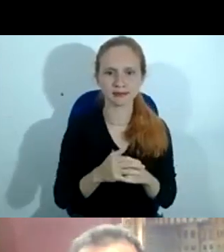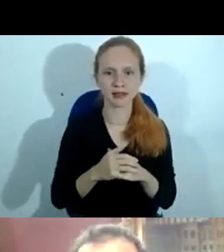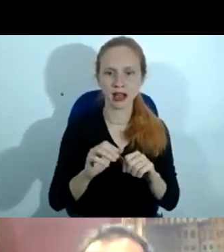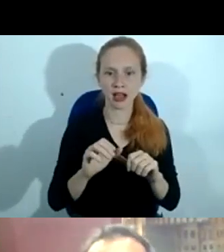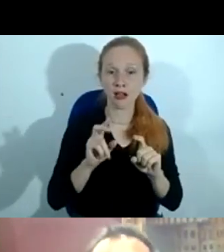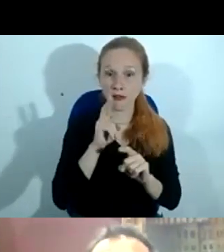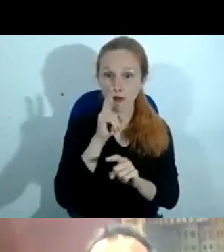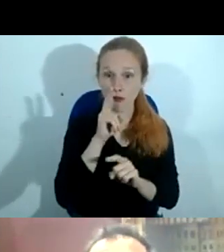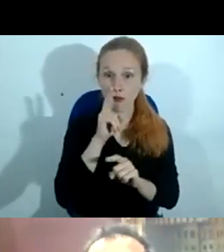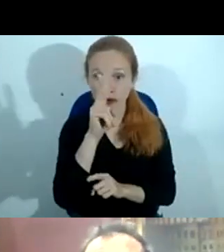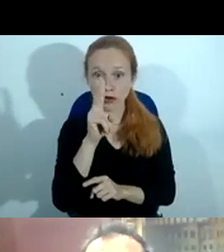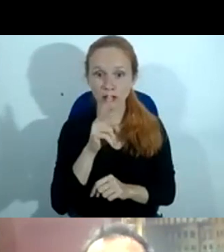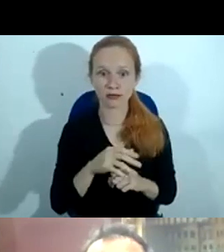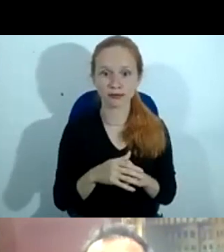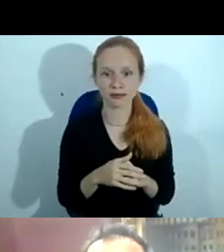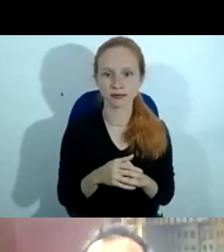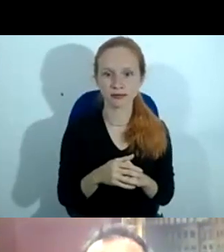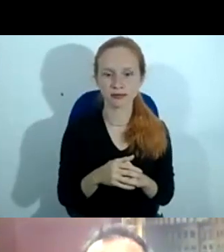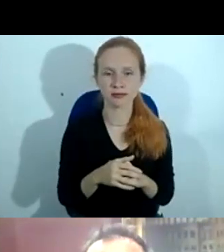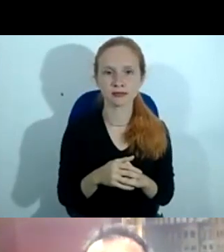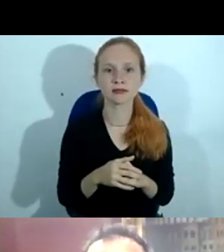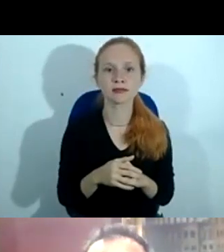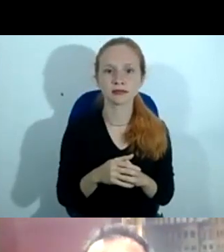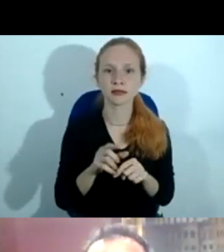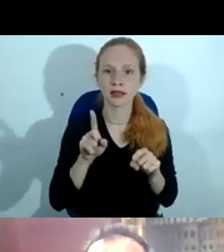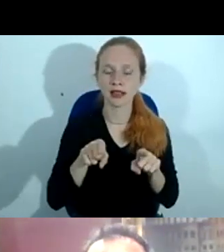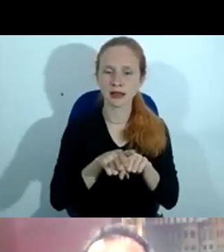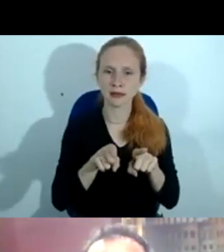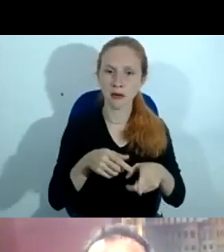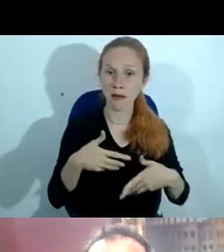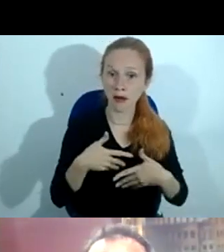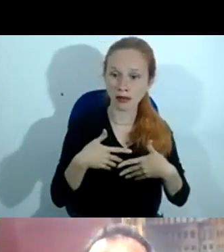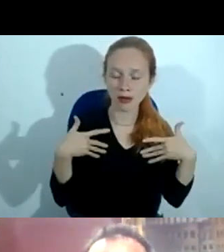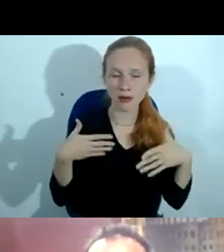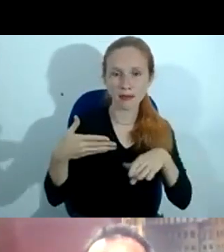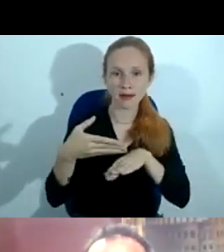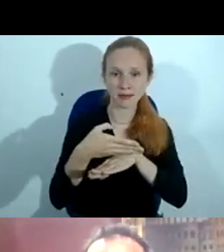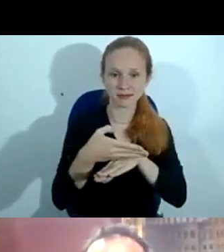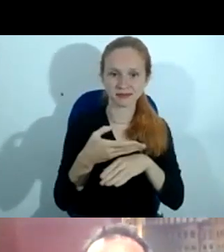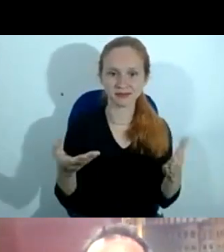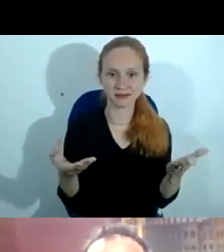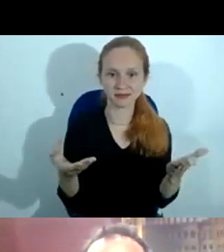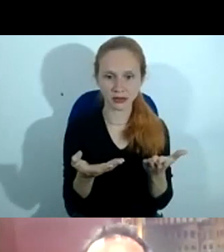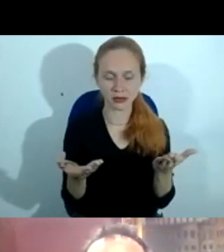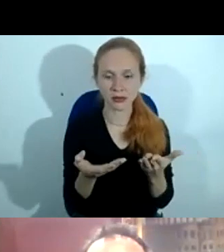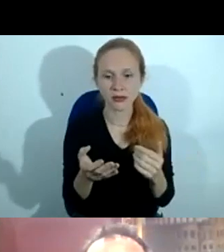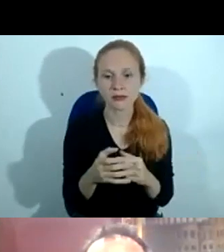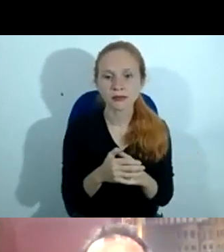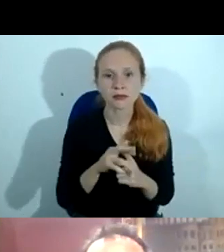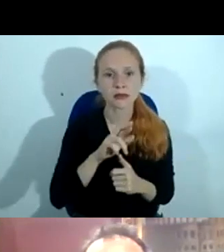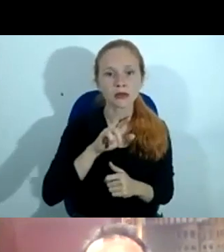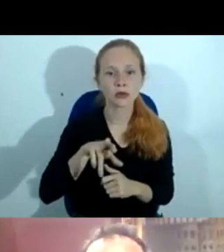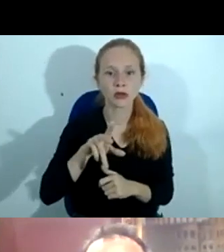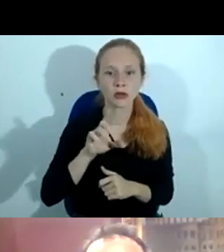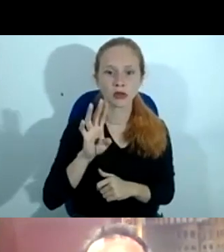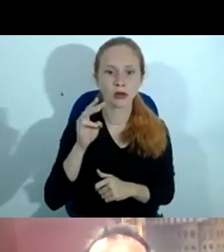se tornou, como ela se consolidou. Realmente é uma grande honra poder participar disso aqui, e não só pela memória